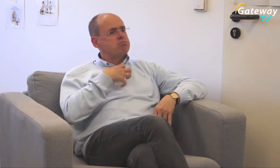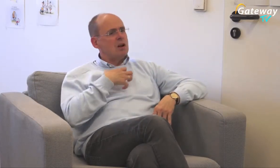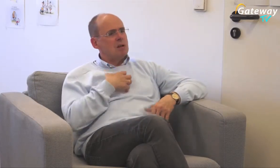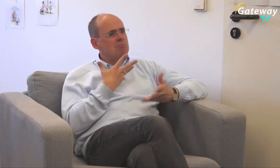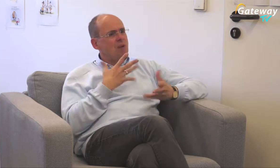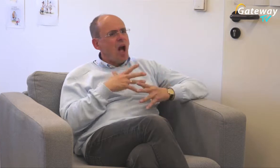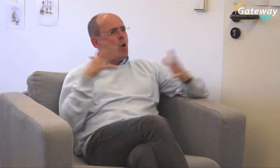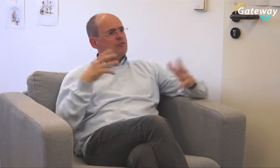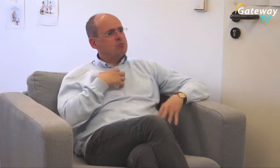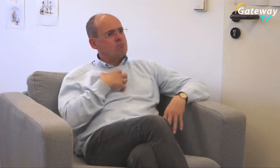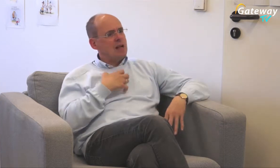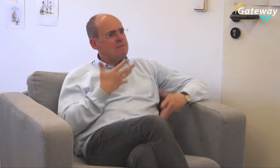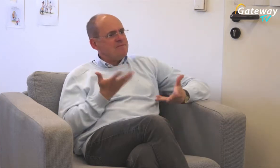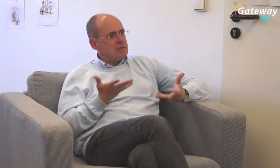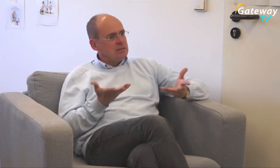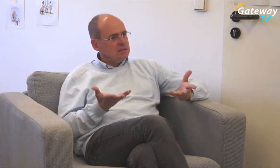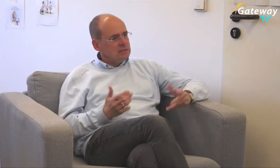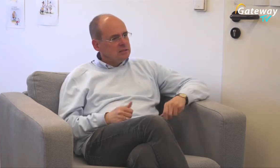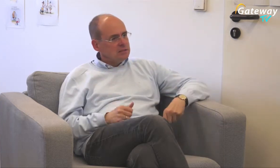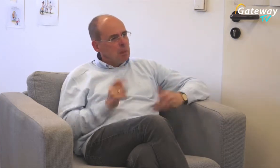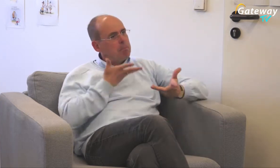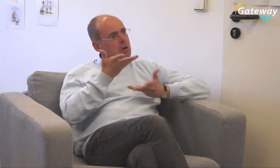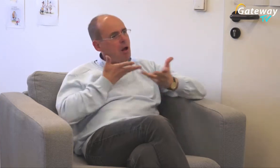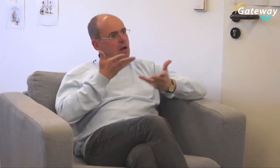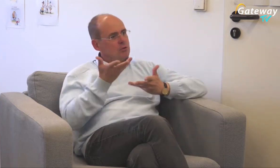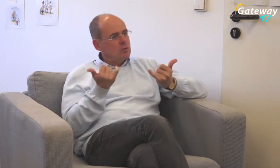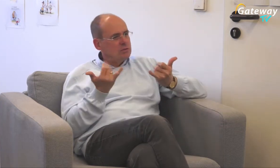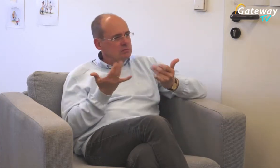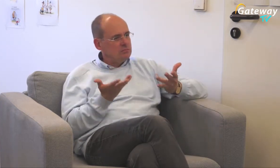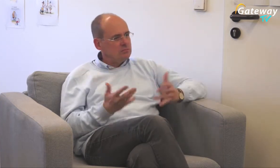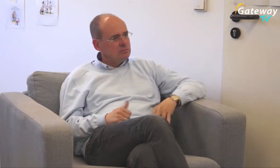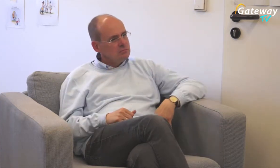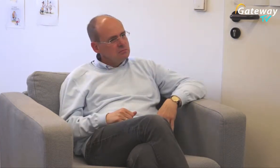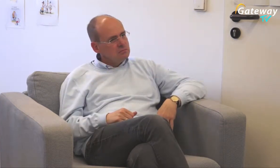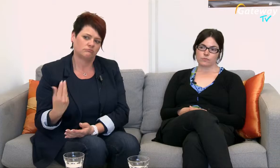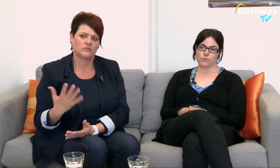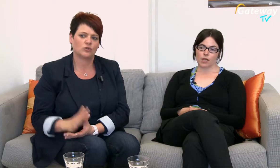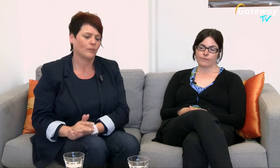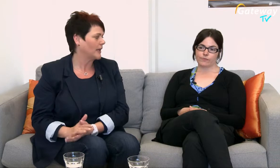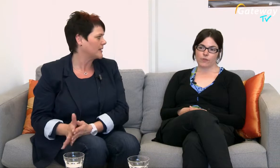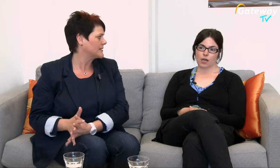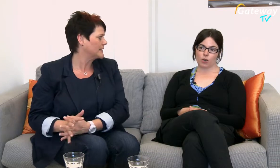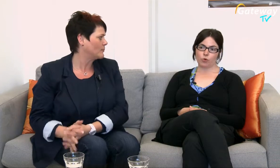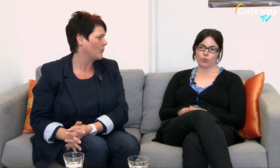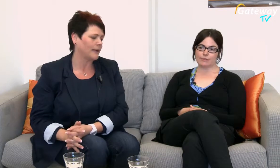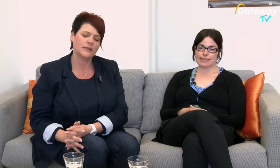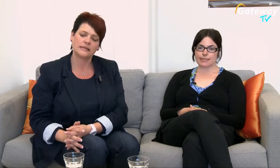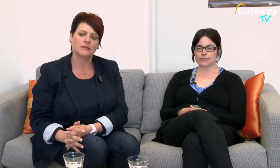die Sie machen, was sind die Hauptprobleme? Was merken Sie, was so dominant ist? Das Hauptproblem ist, das